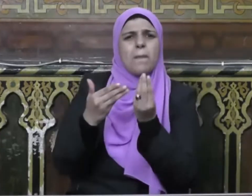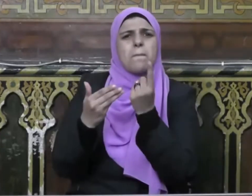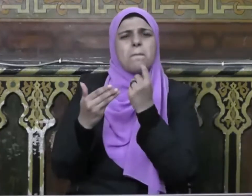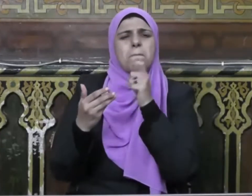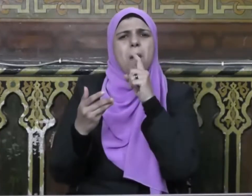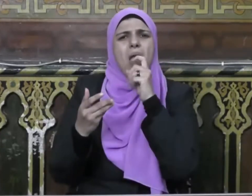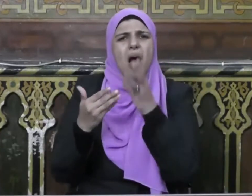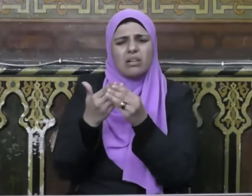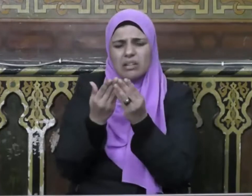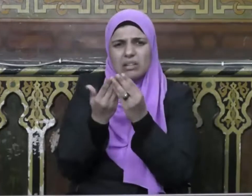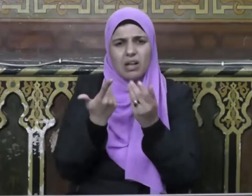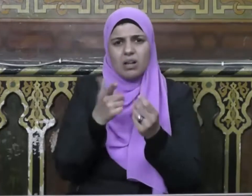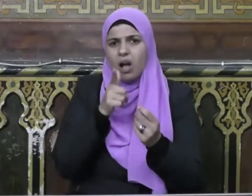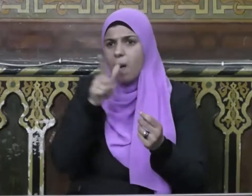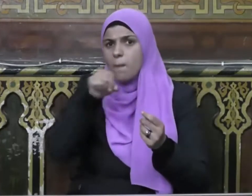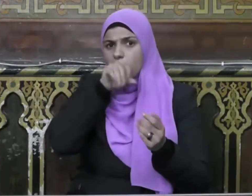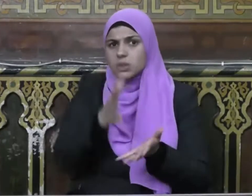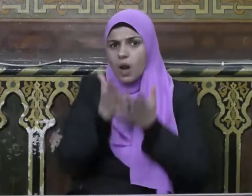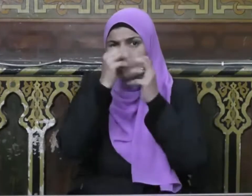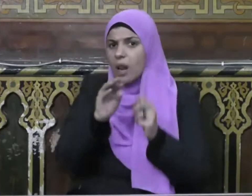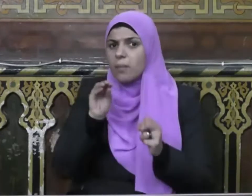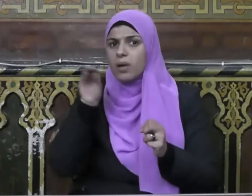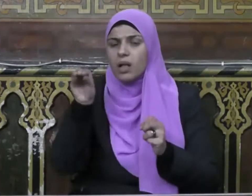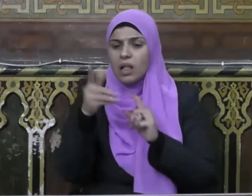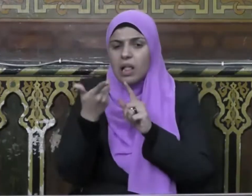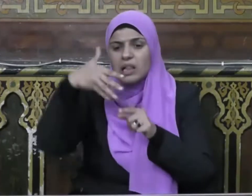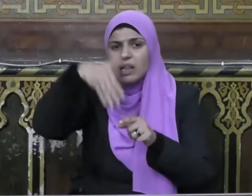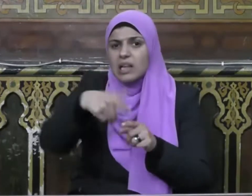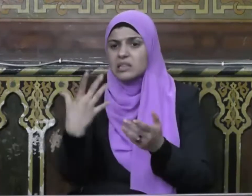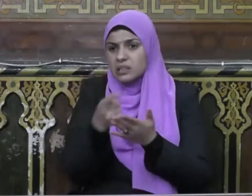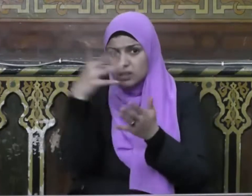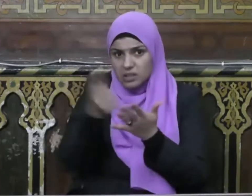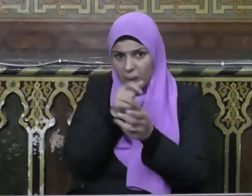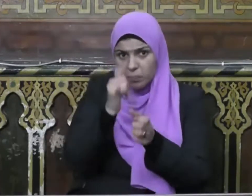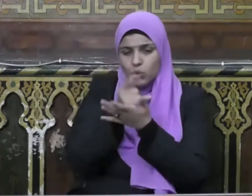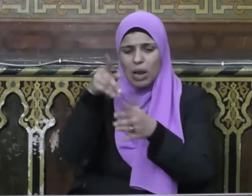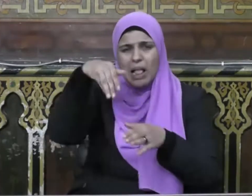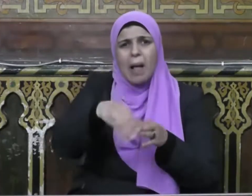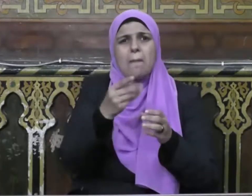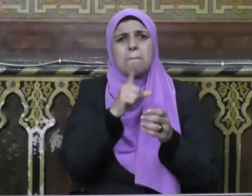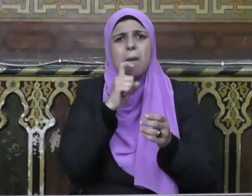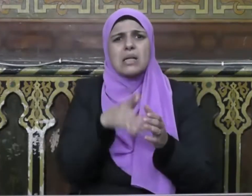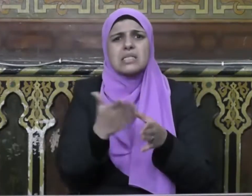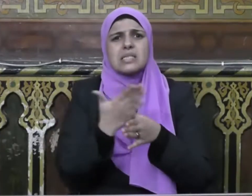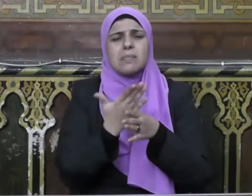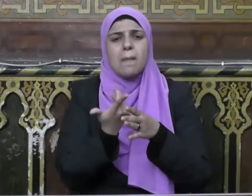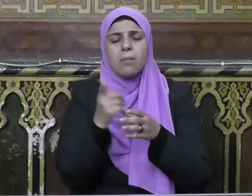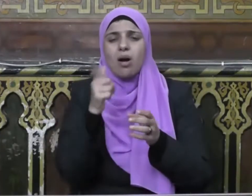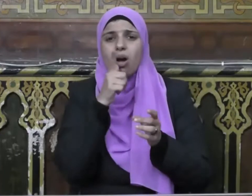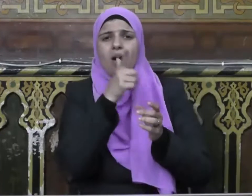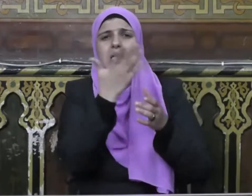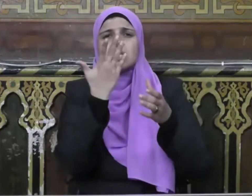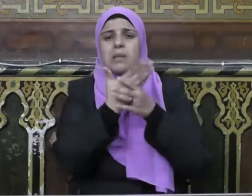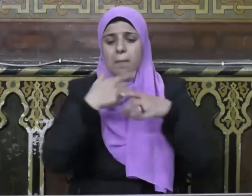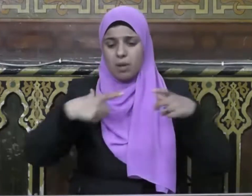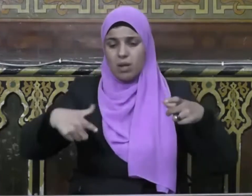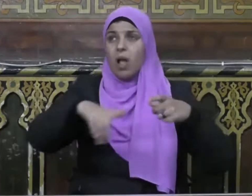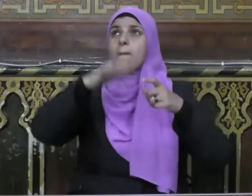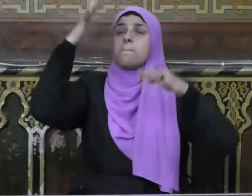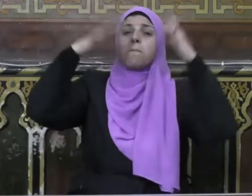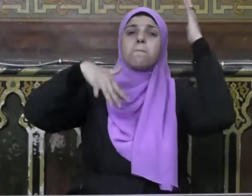أصابعه بللا فقال صلى الله عليه وسلم يا صاحب الطعام ما هذا قال